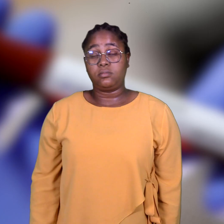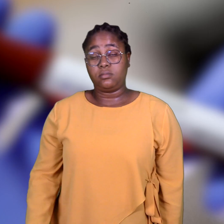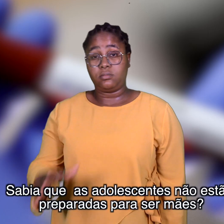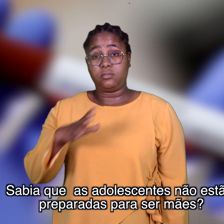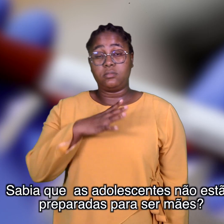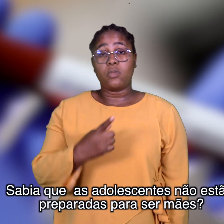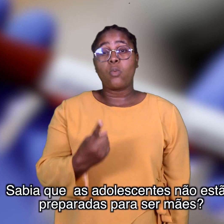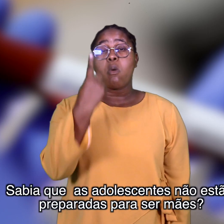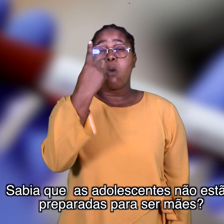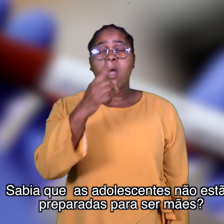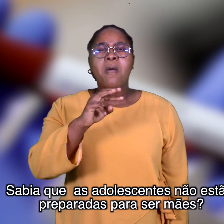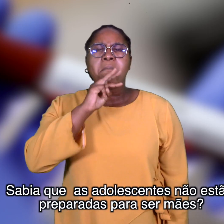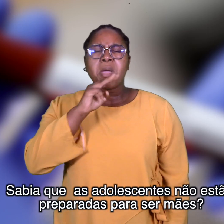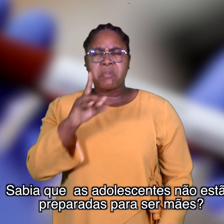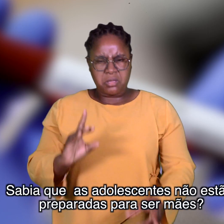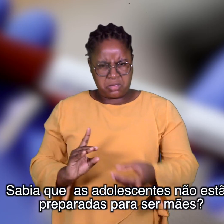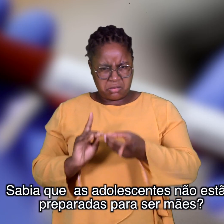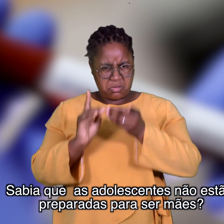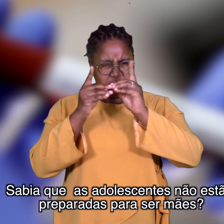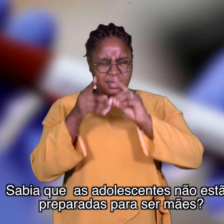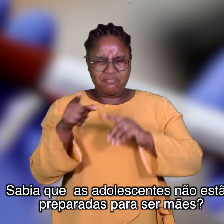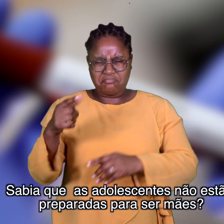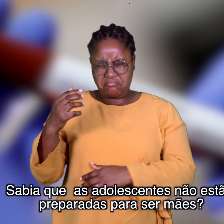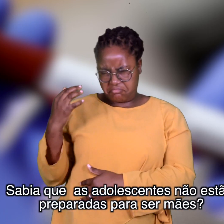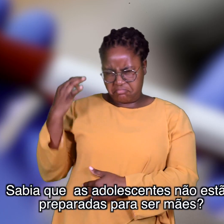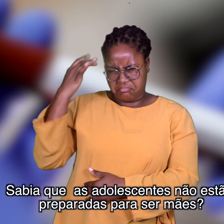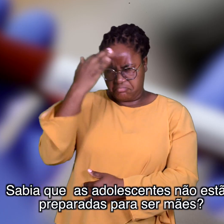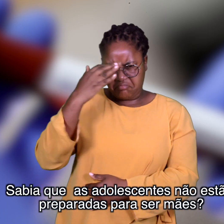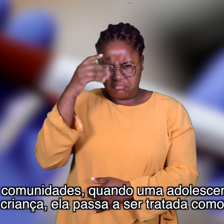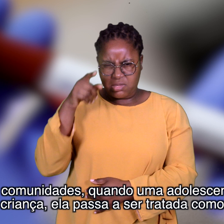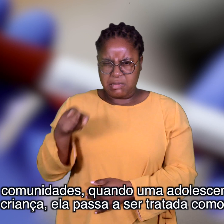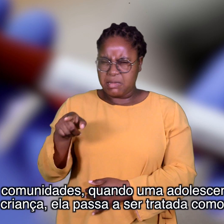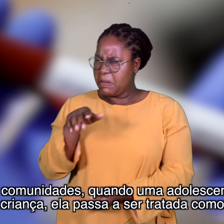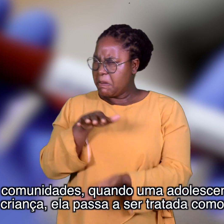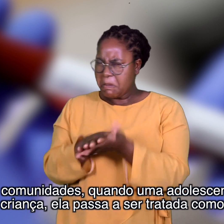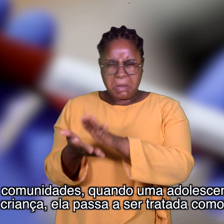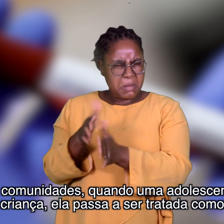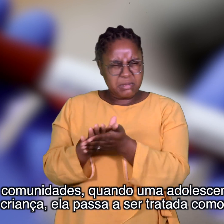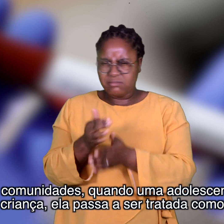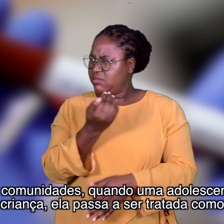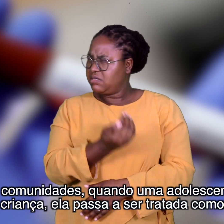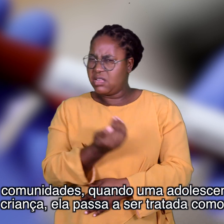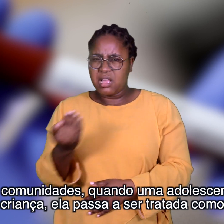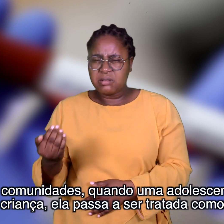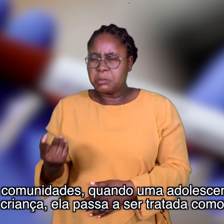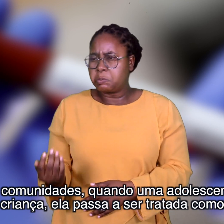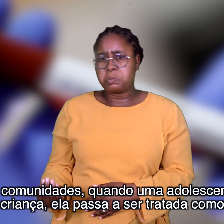Sabia que as adolescentes não estão preparadas para ser mães? Nas comunidades, quando uma adolescente tem uma criança,